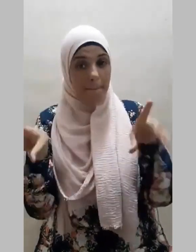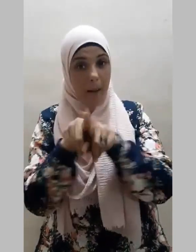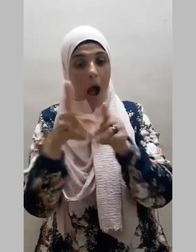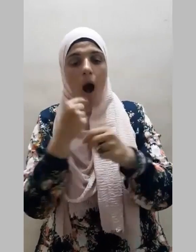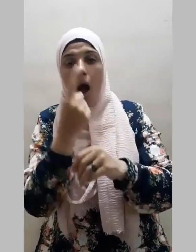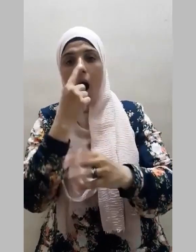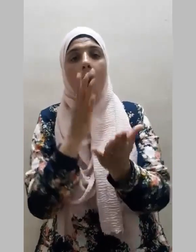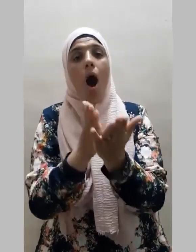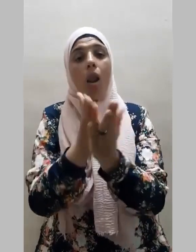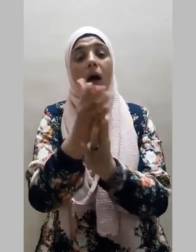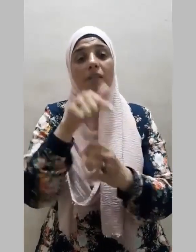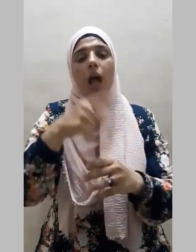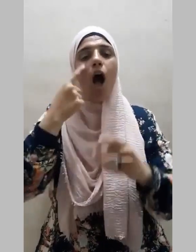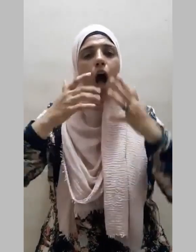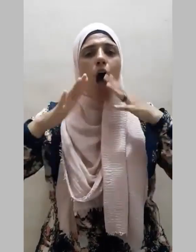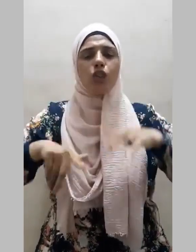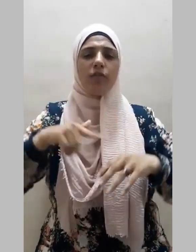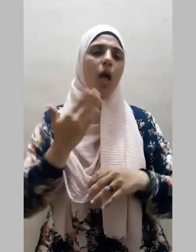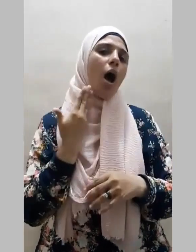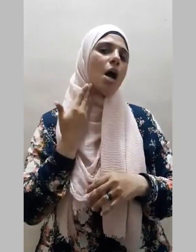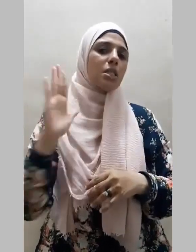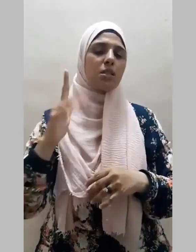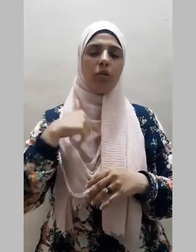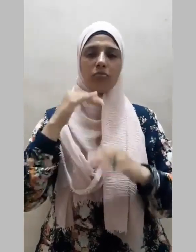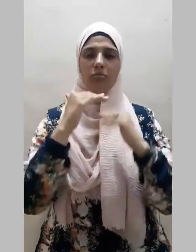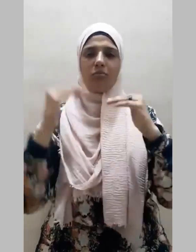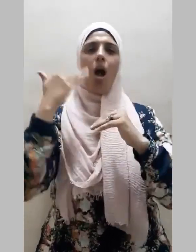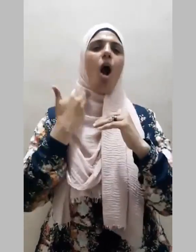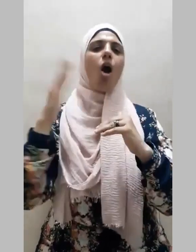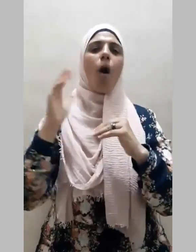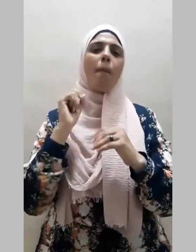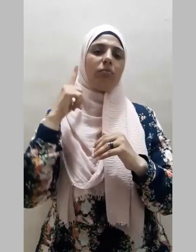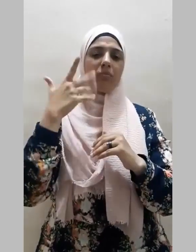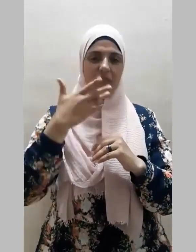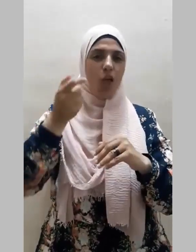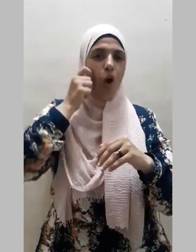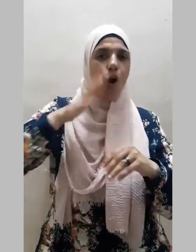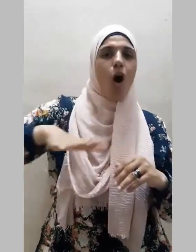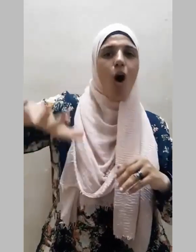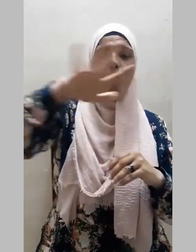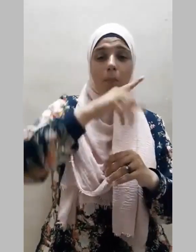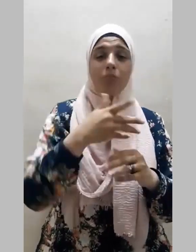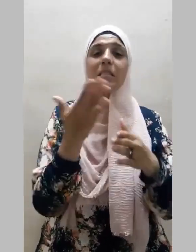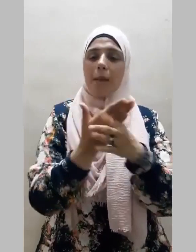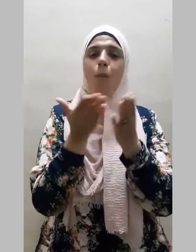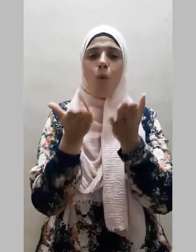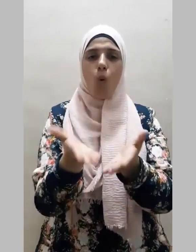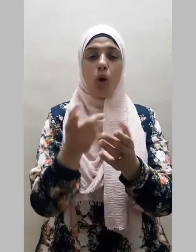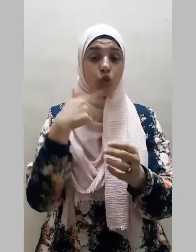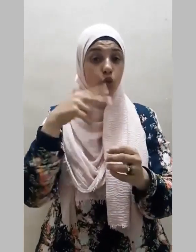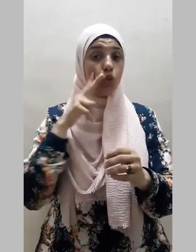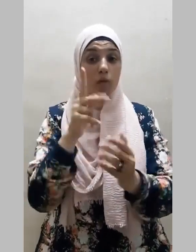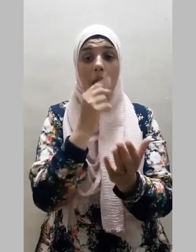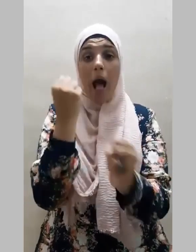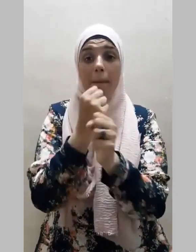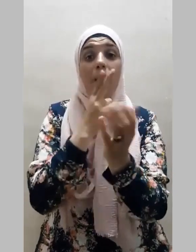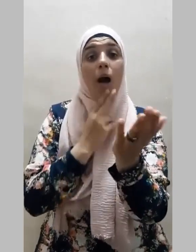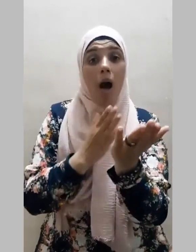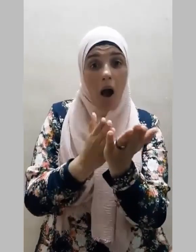عاشت في عزة ورفعة بين الأمة وحيث كان الخلق والعلم كان